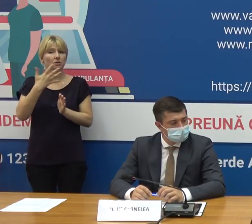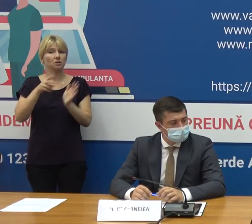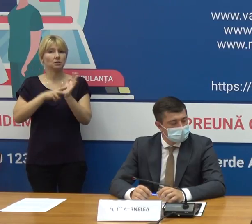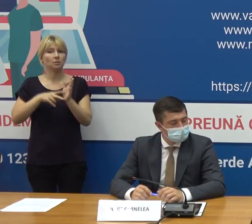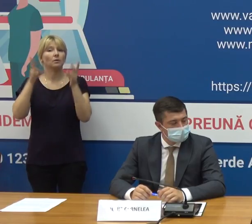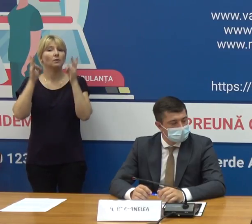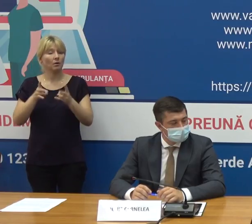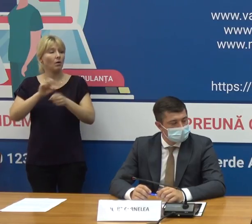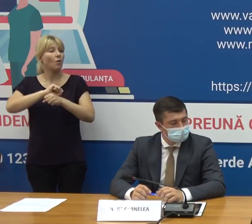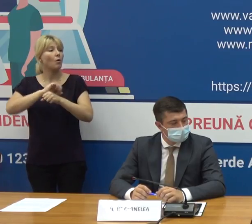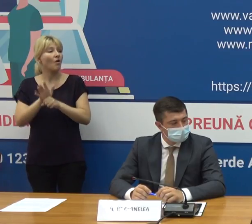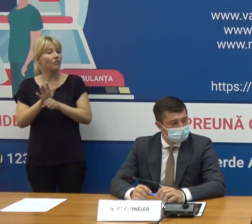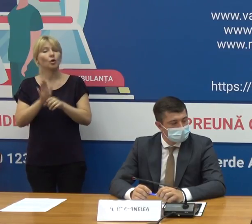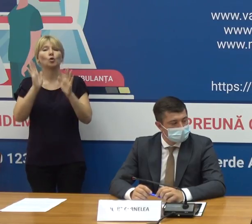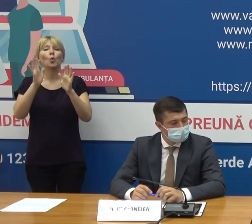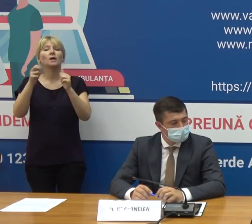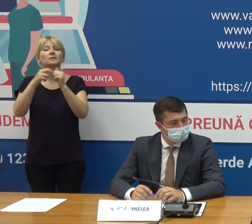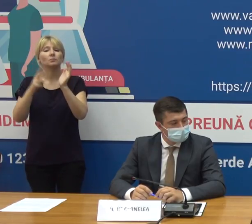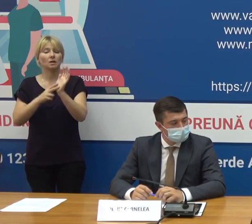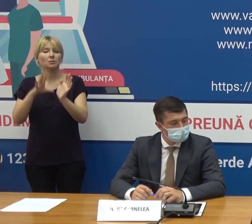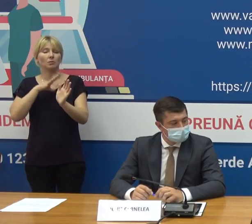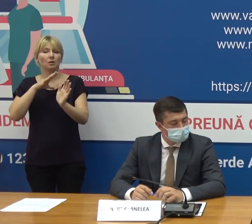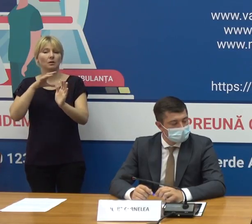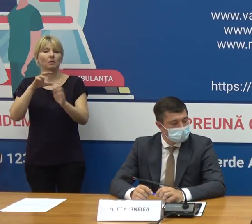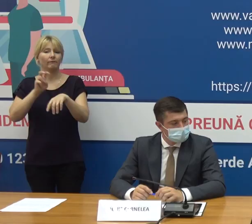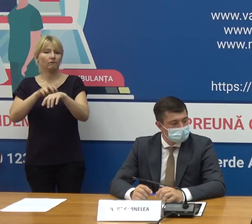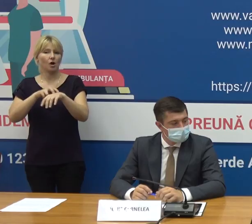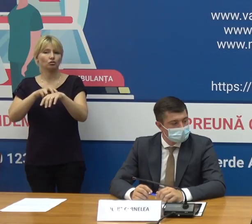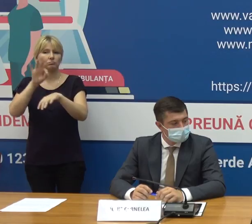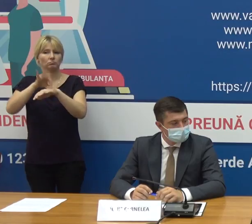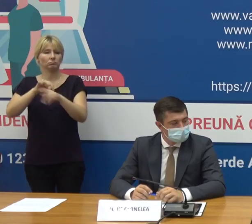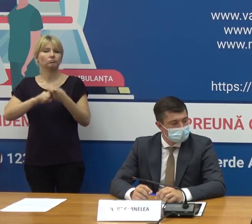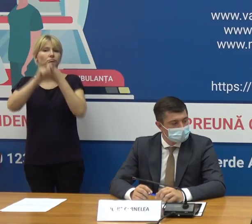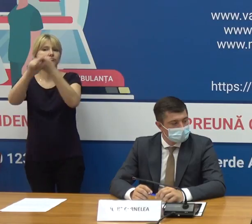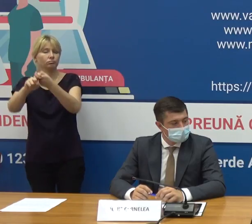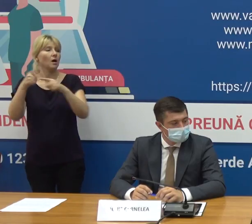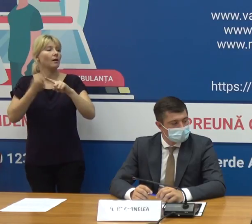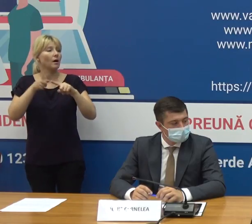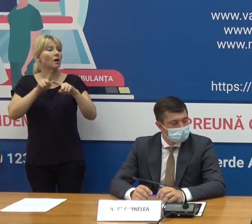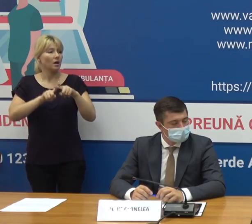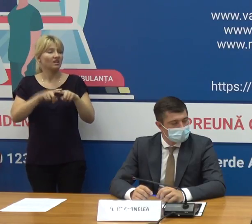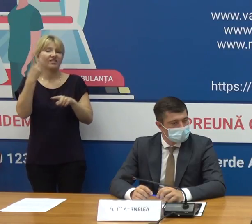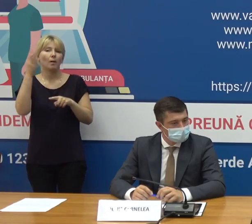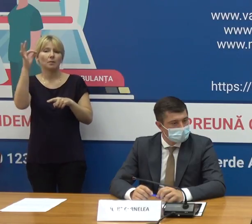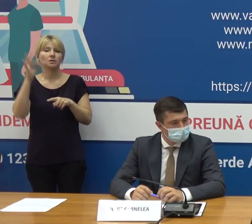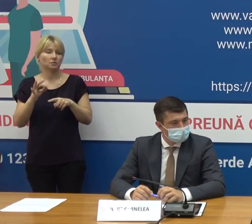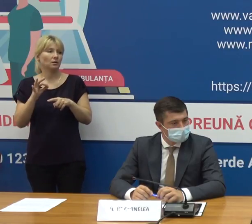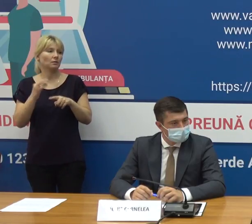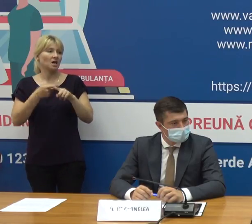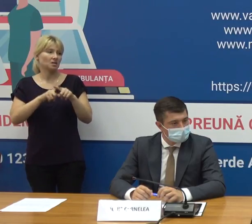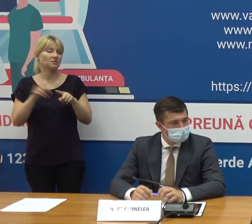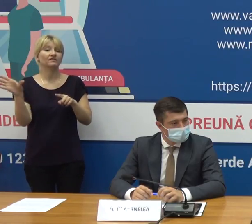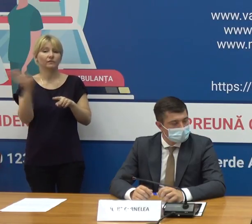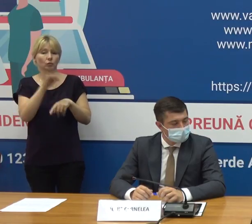-19 doar 17 au fost în rândul lucrătorilor medicali cei ce constituie 2% din aceștia